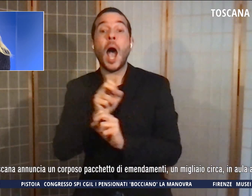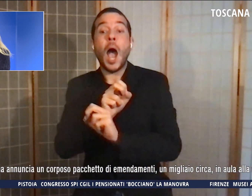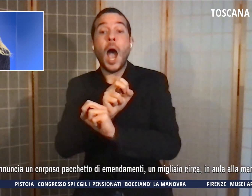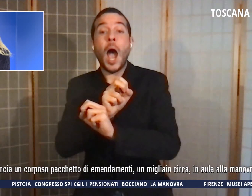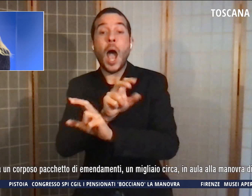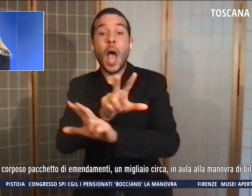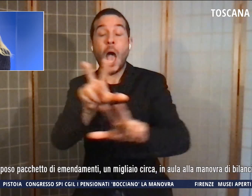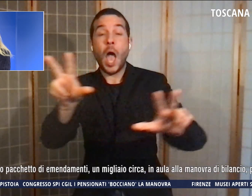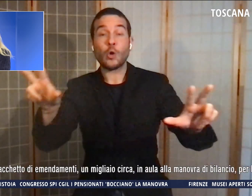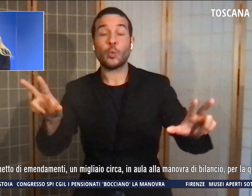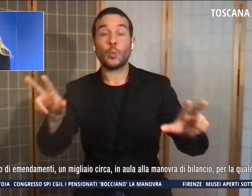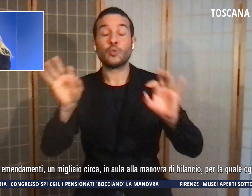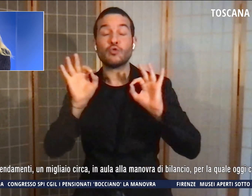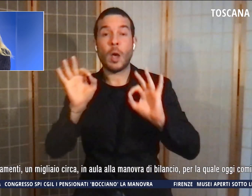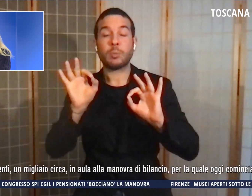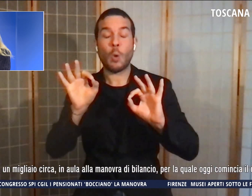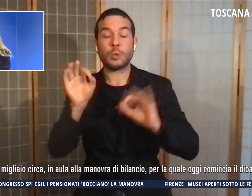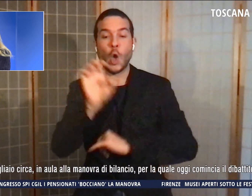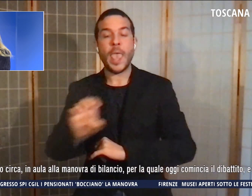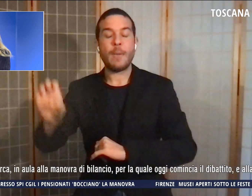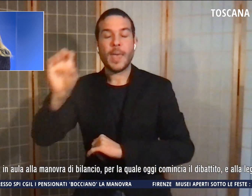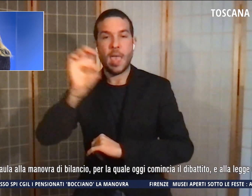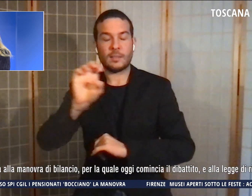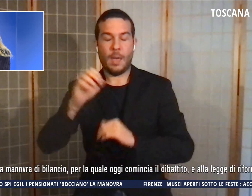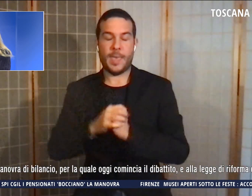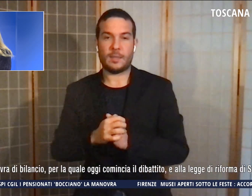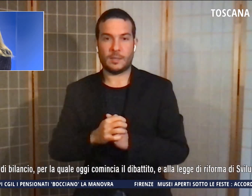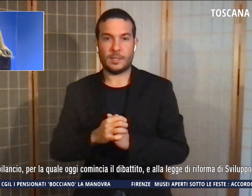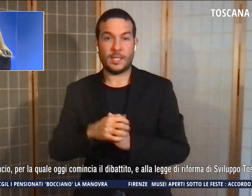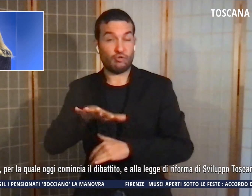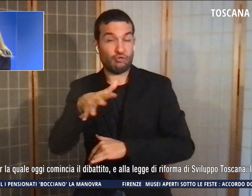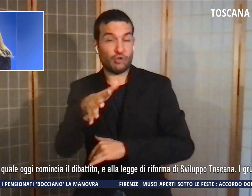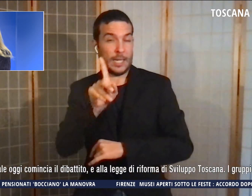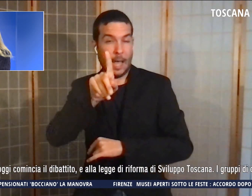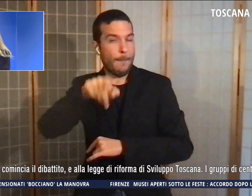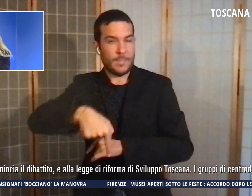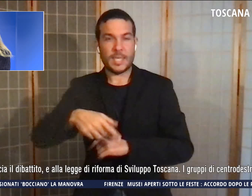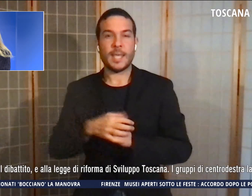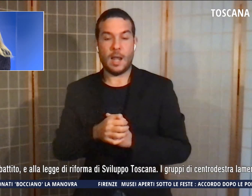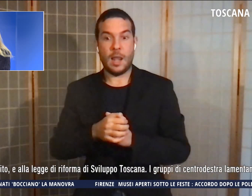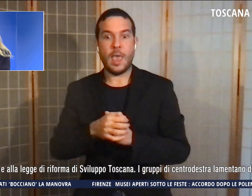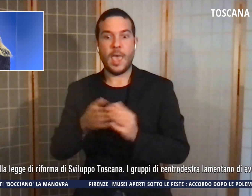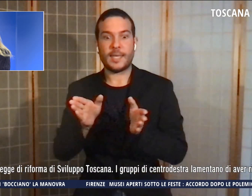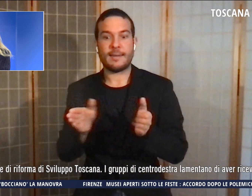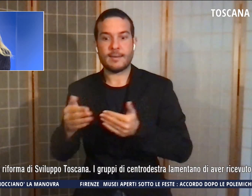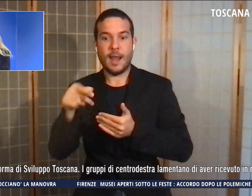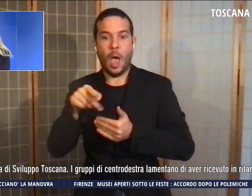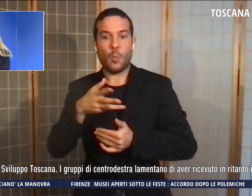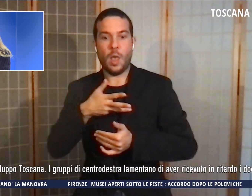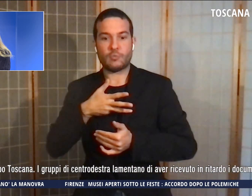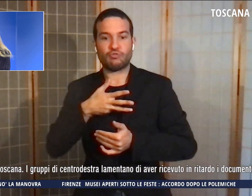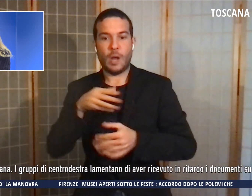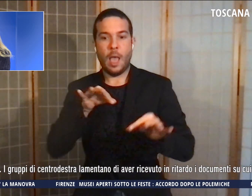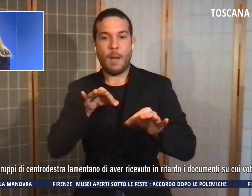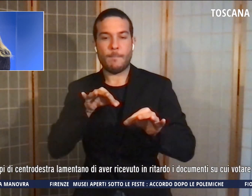di emendamenti. Un migliaio circa in aula alla manovra di bilancio per la